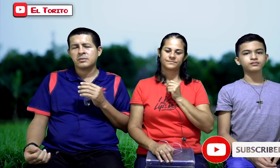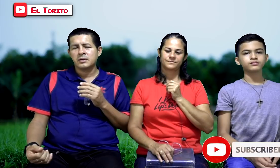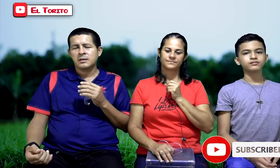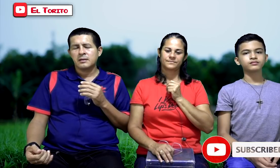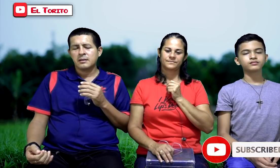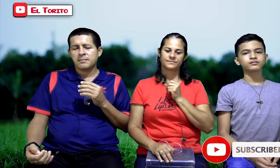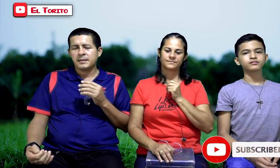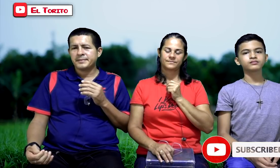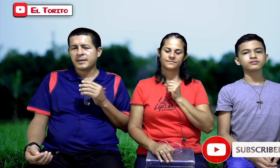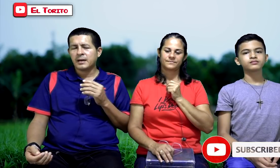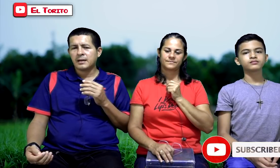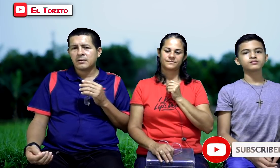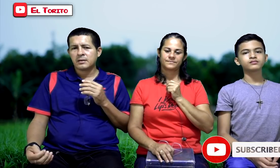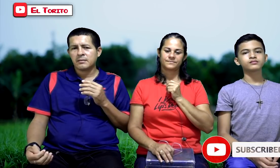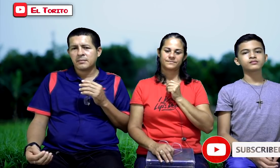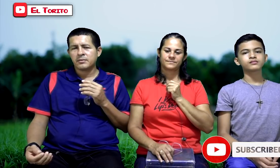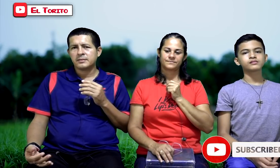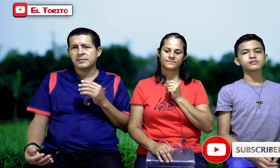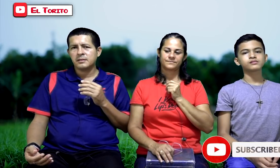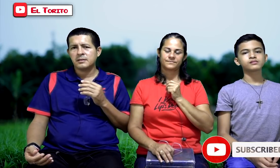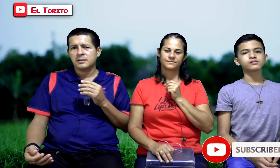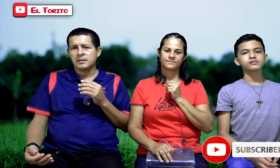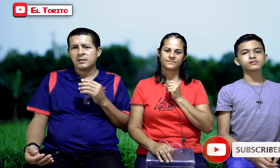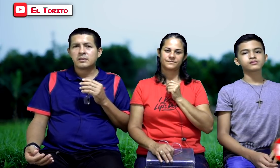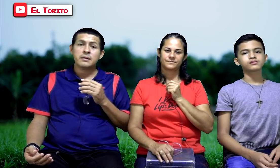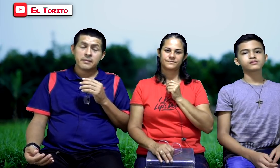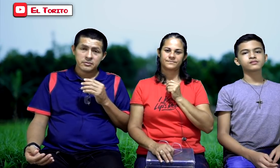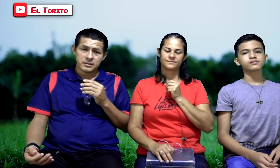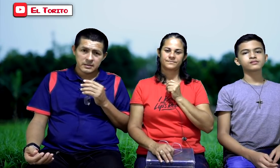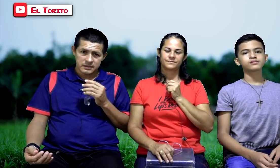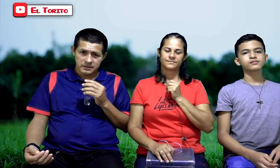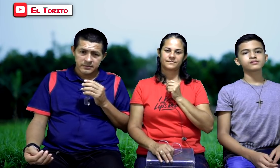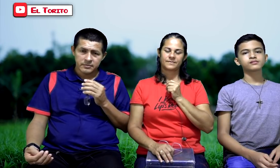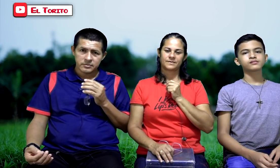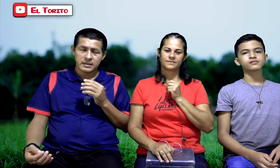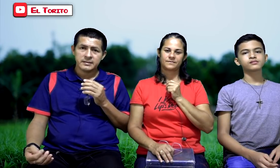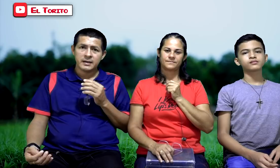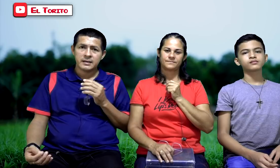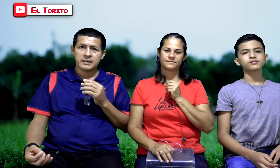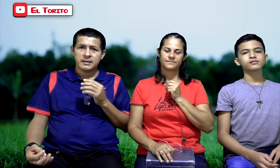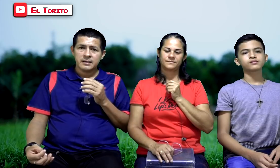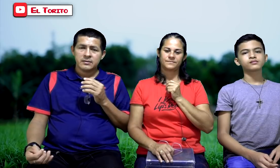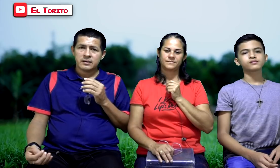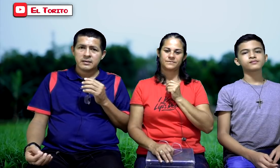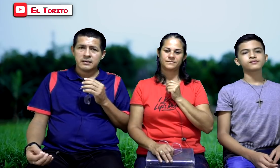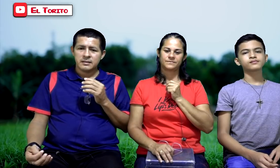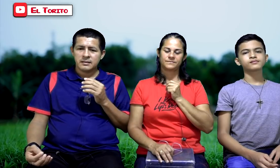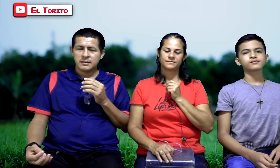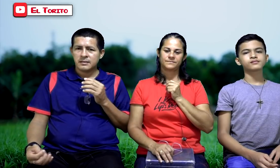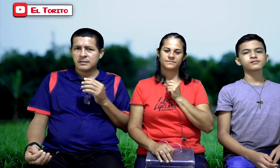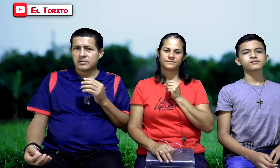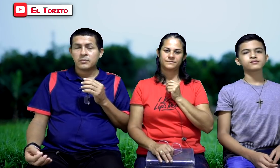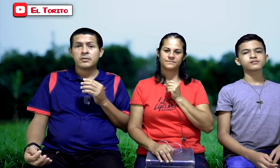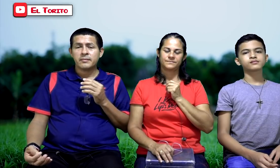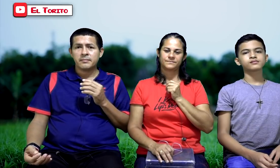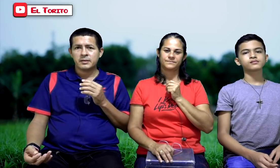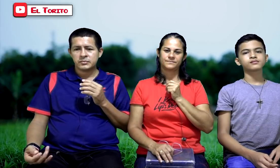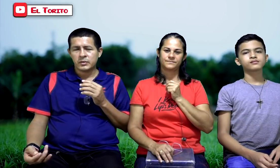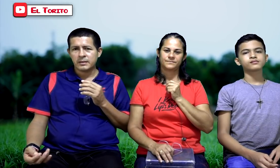pensar, lo que debamos decir, lo que debemos callar, lo que, cómo debemos actuar